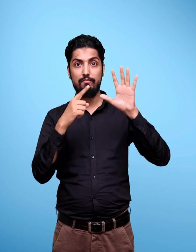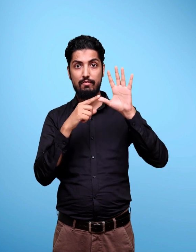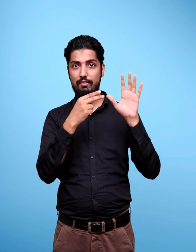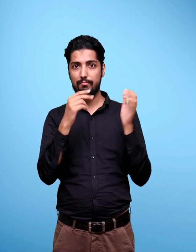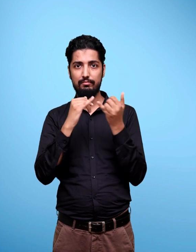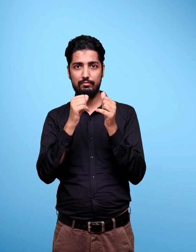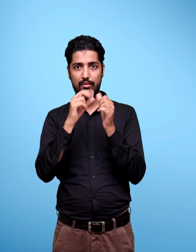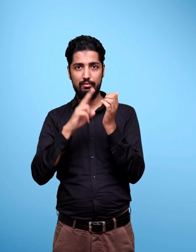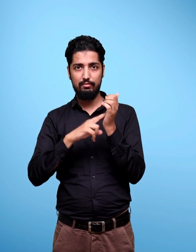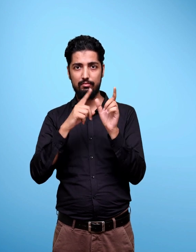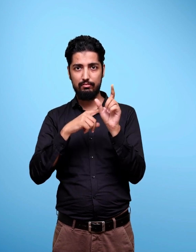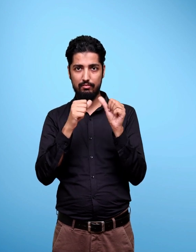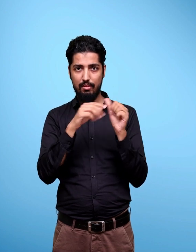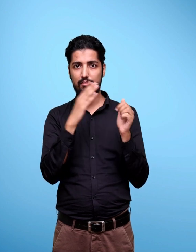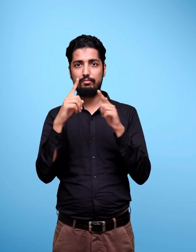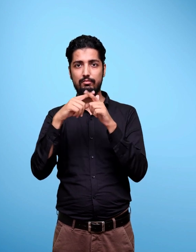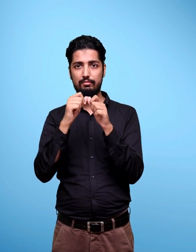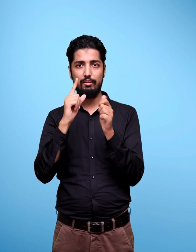Sanya Jain